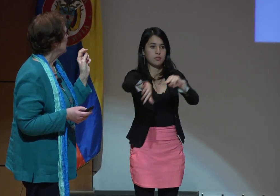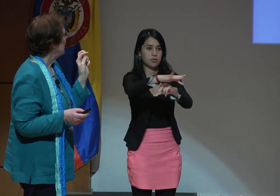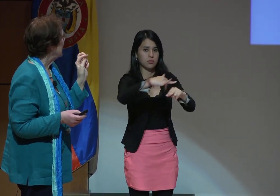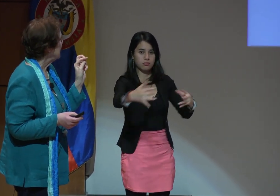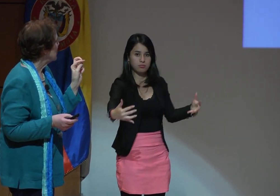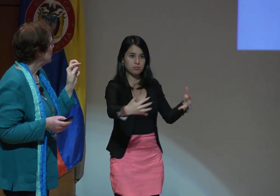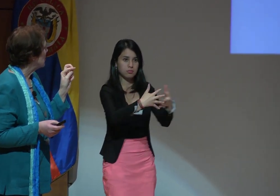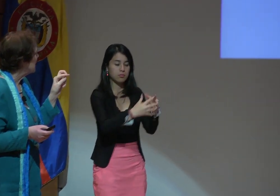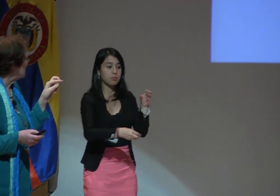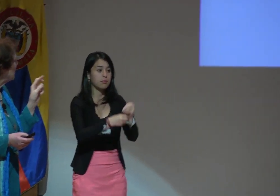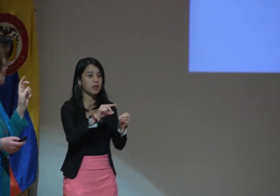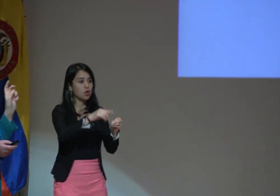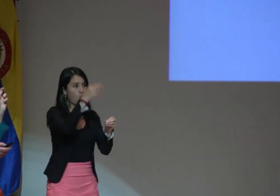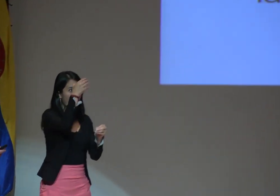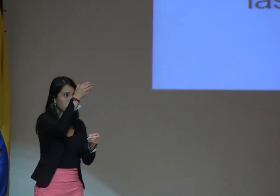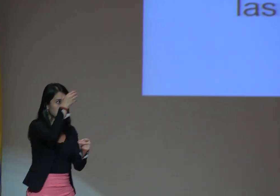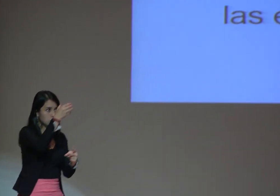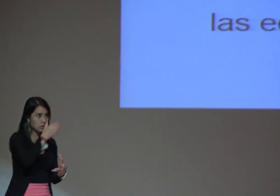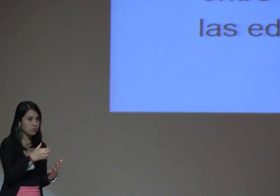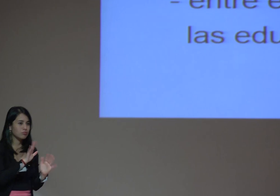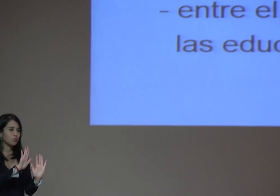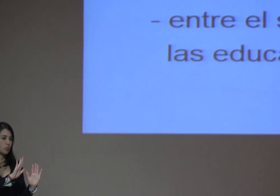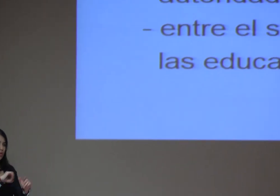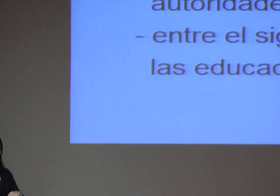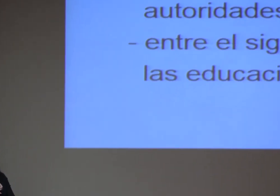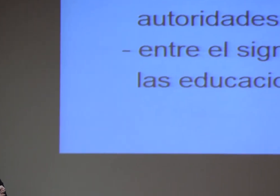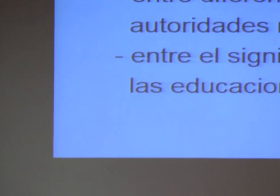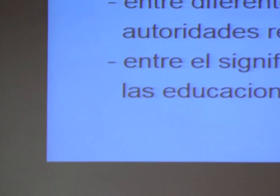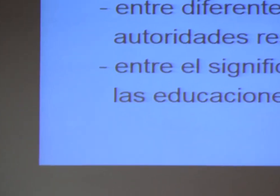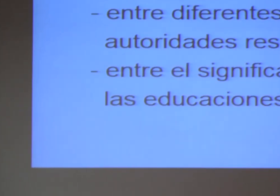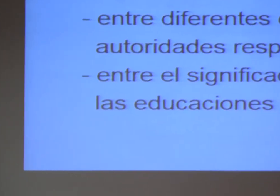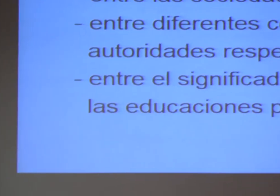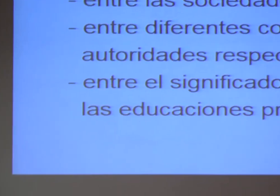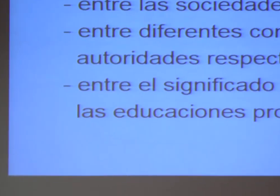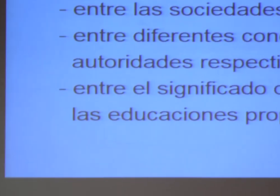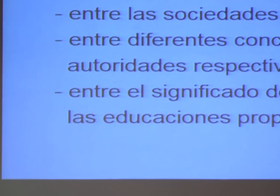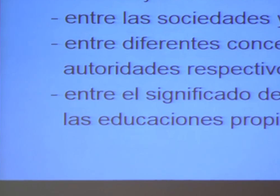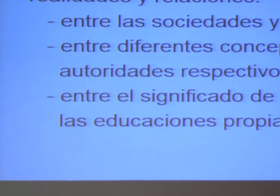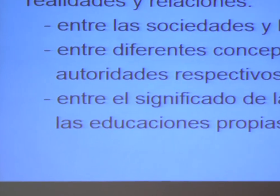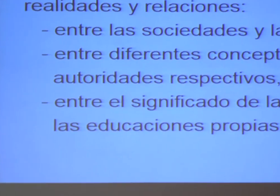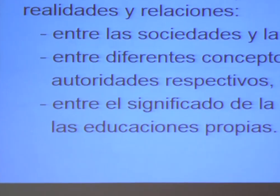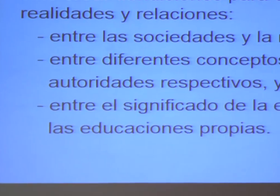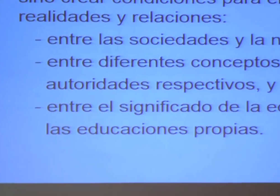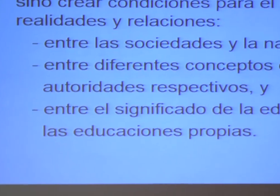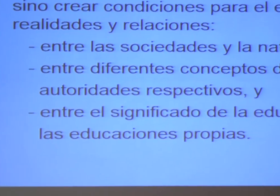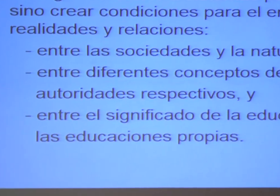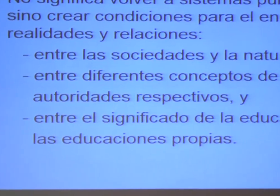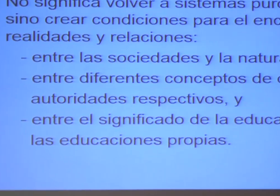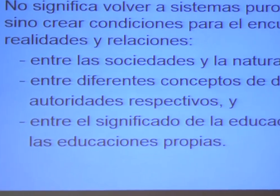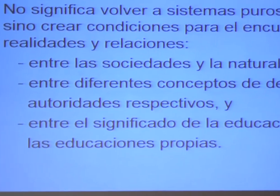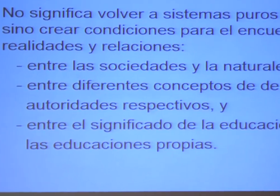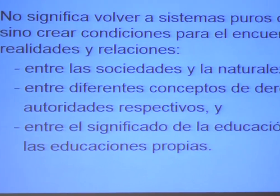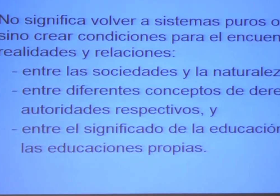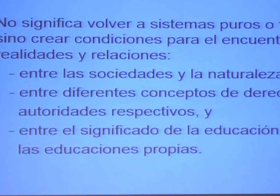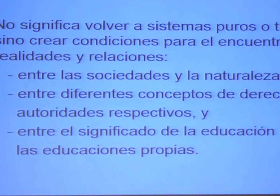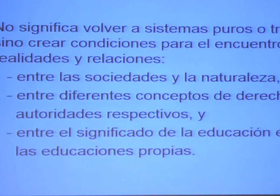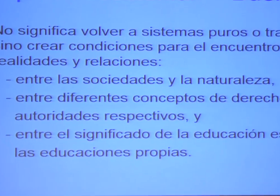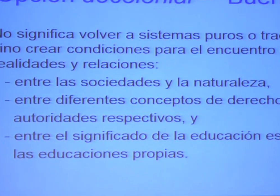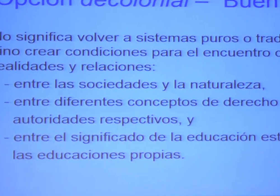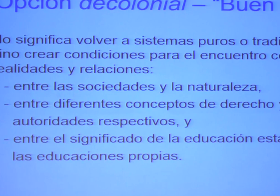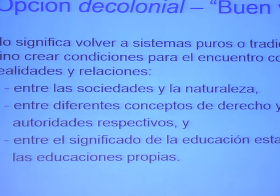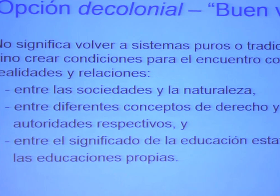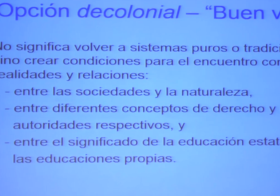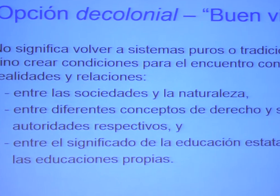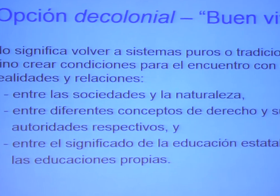entre diferentes conceptos de derecho y sus autoridades respectivos y entre el significado de la